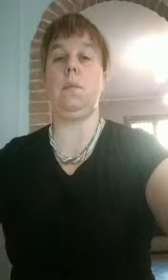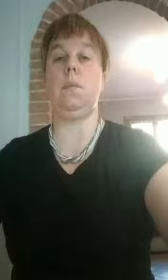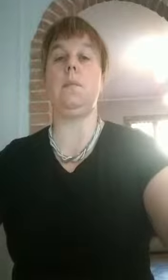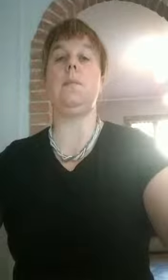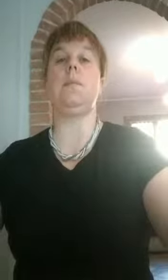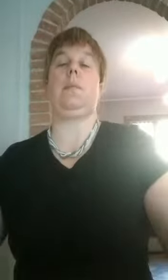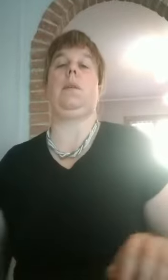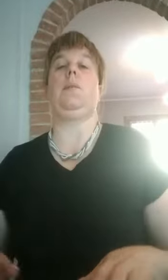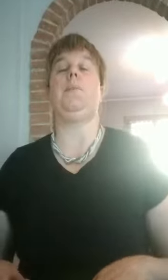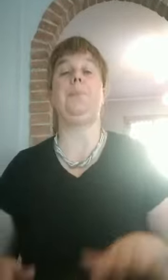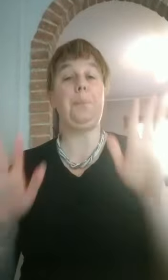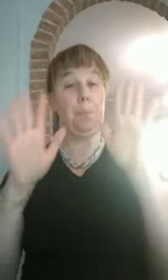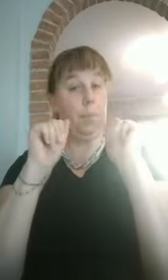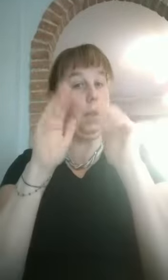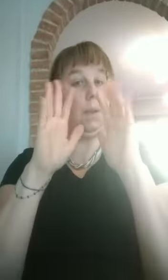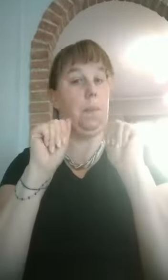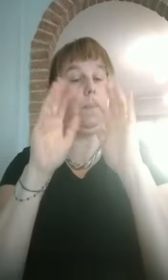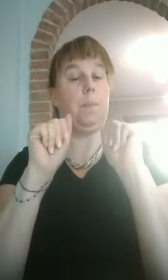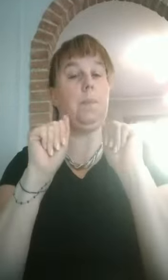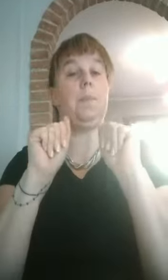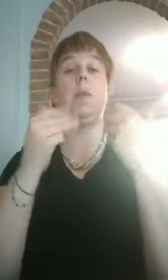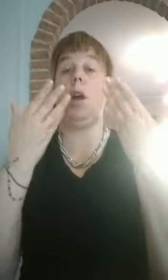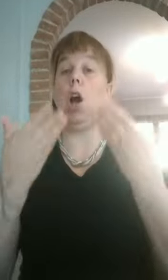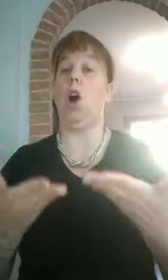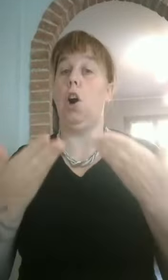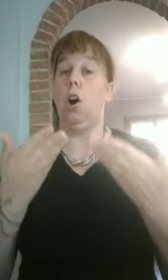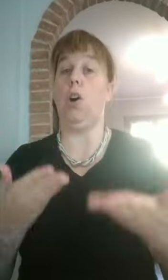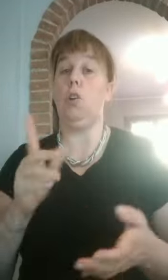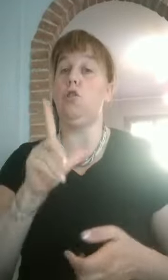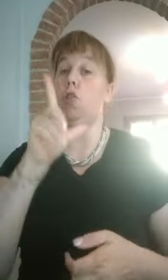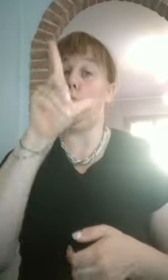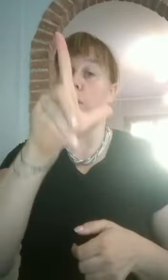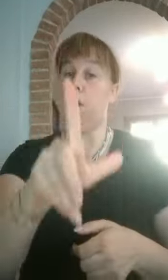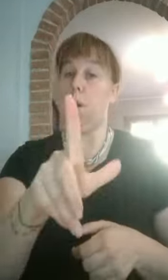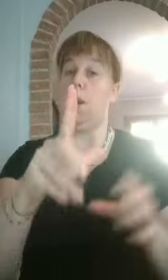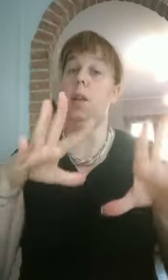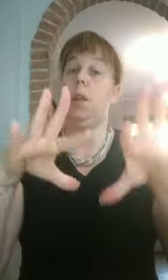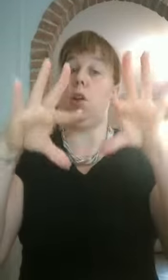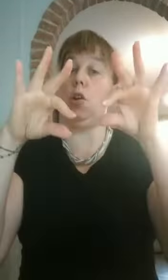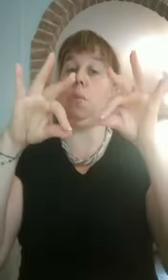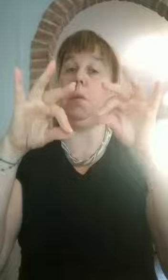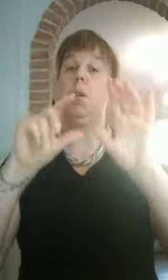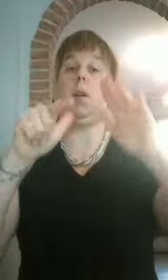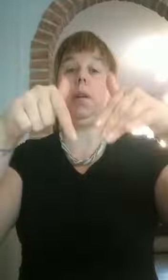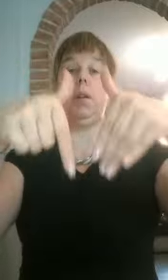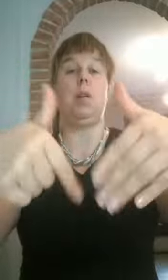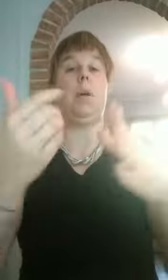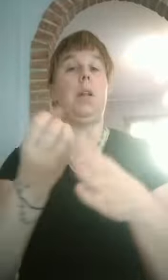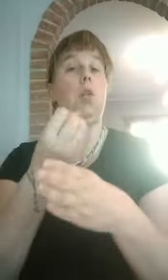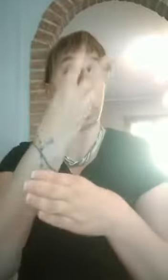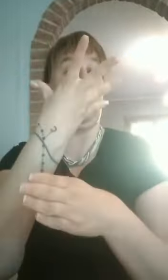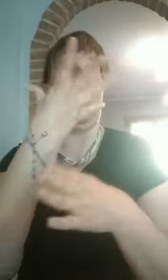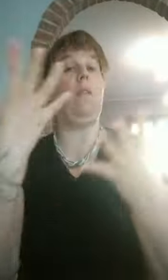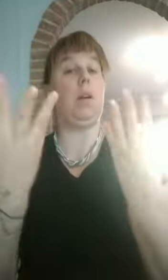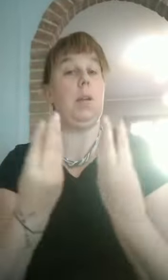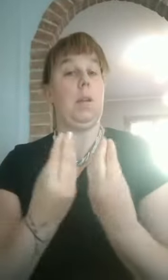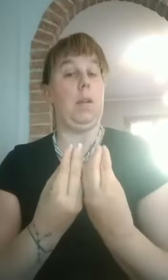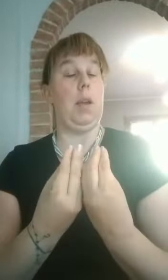Ciao bimbi, oggi è lunedì, siete pronti per iniziare una nuova settimana insieme? Questa settimana mi raccomando,